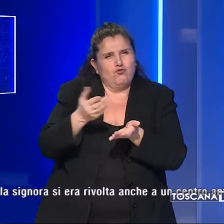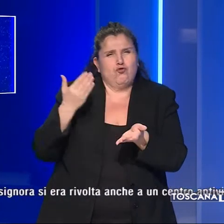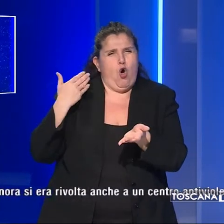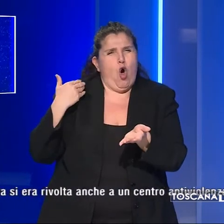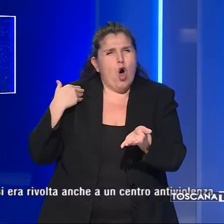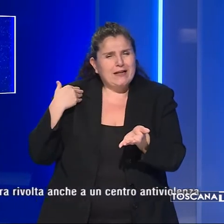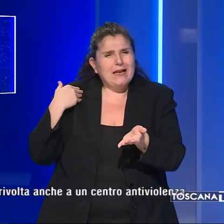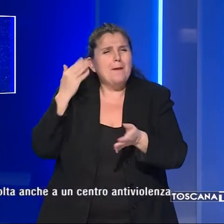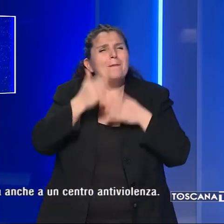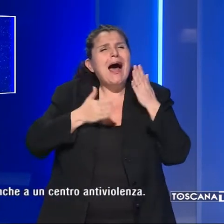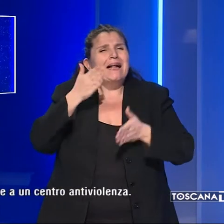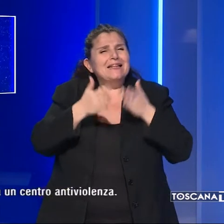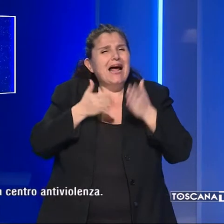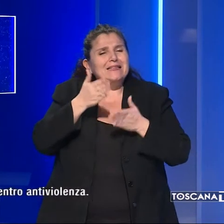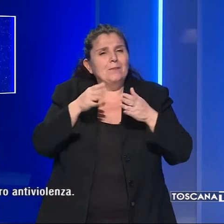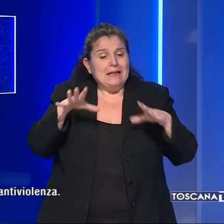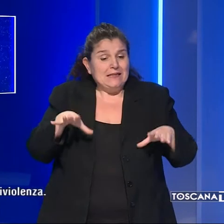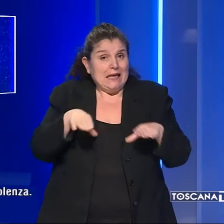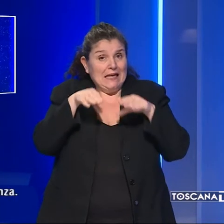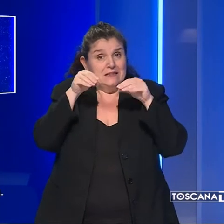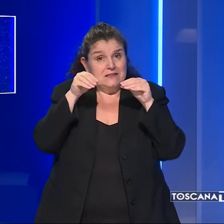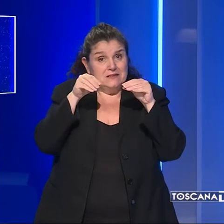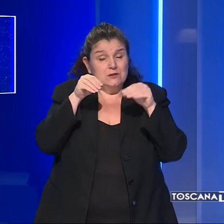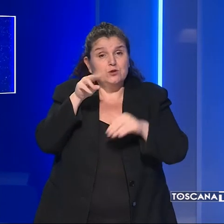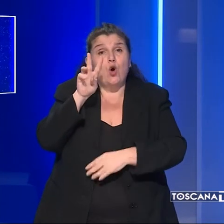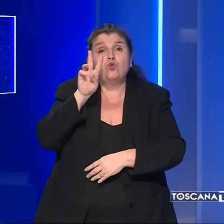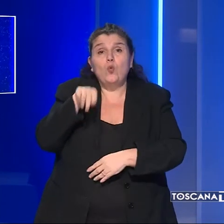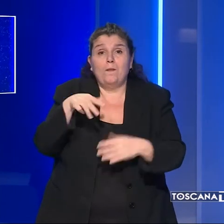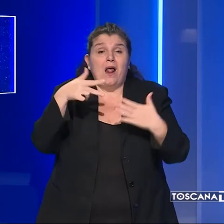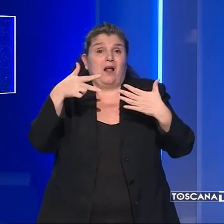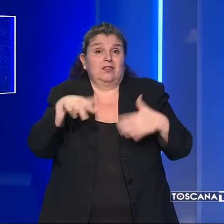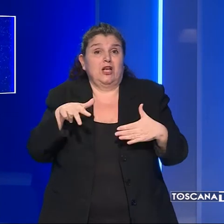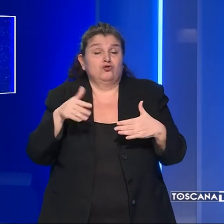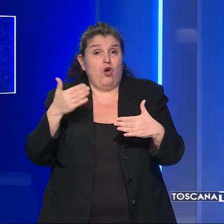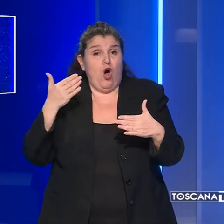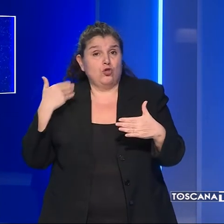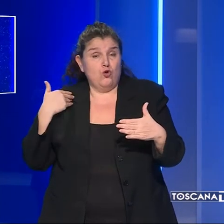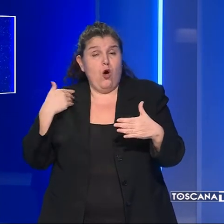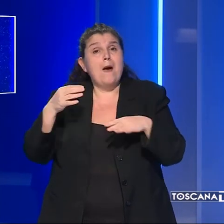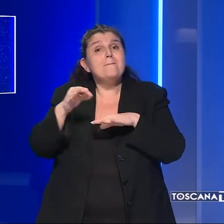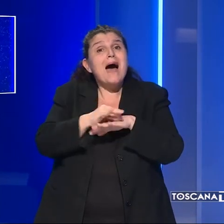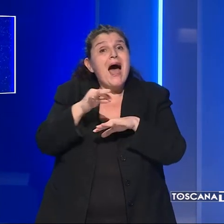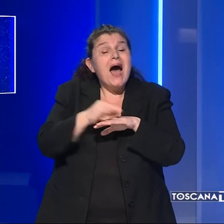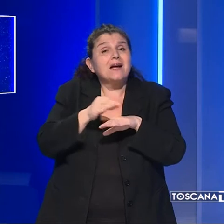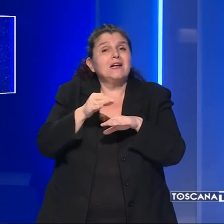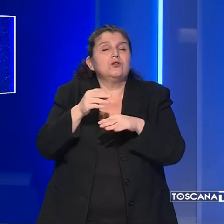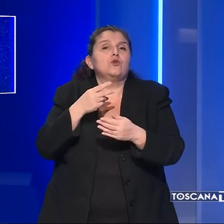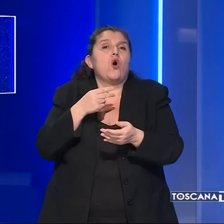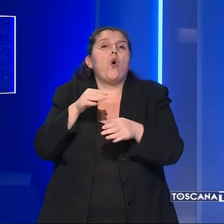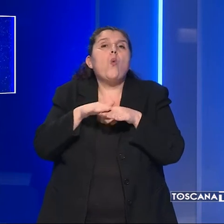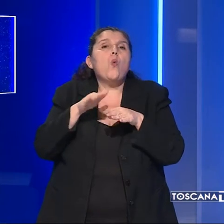che i maltrattamenti avevano avuto inizio nel 2018 e che il marito fa uso di